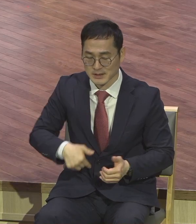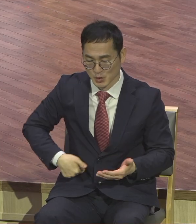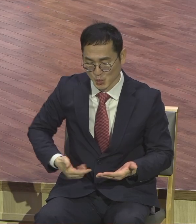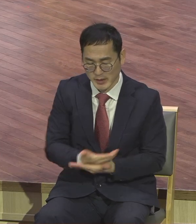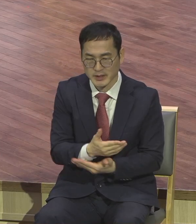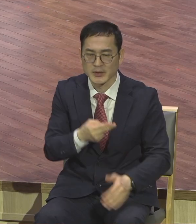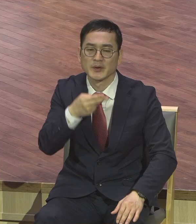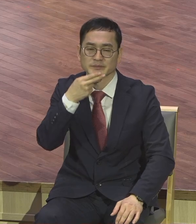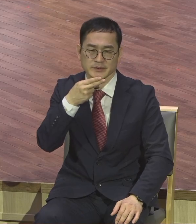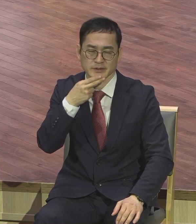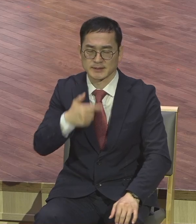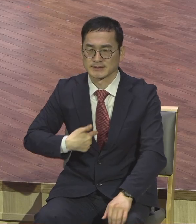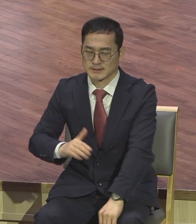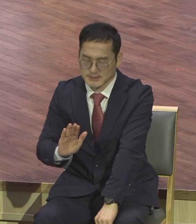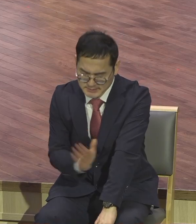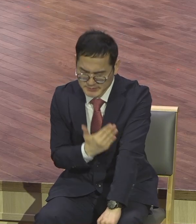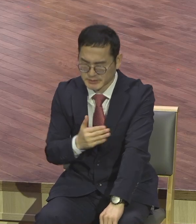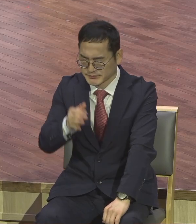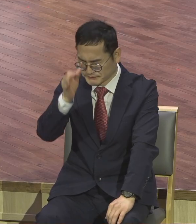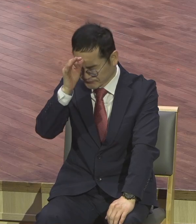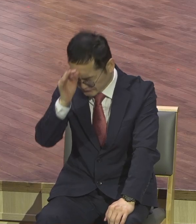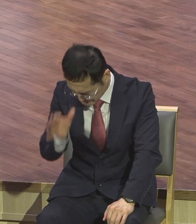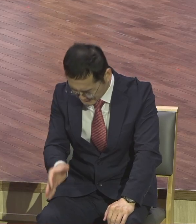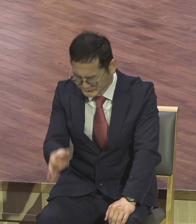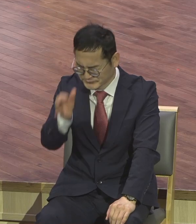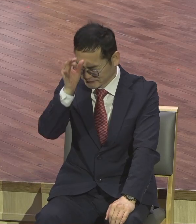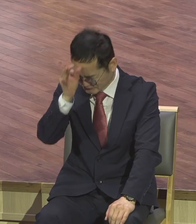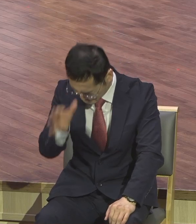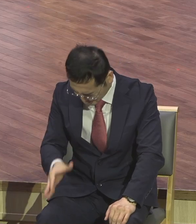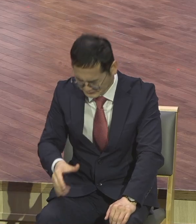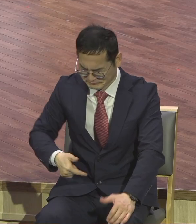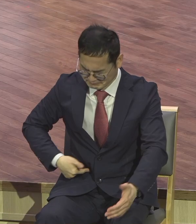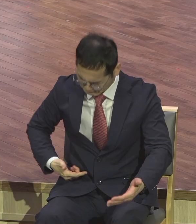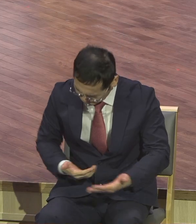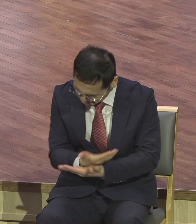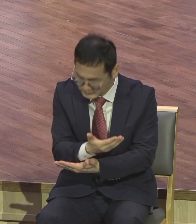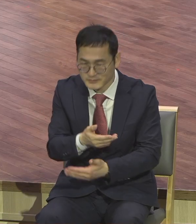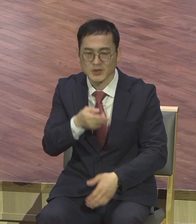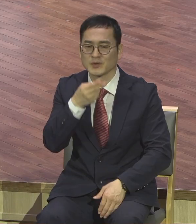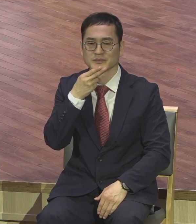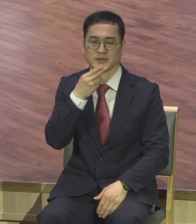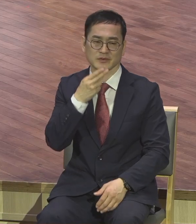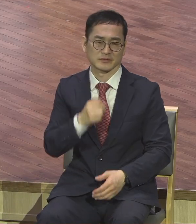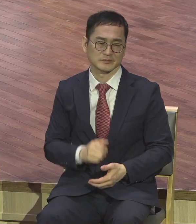제가 잘못했습니다. 제가 실수했습니다. 용서하십시오. 그 말 안합니다. 끝까지 안 합니다.